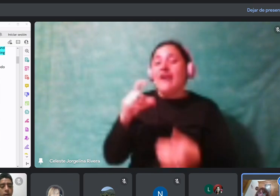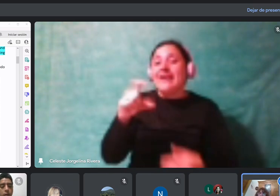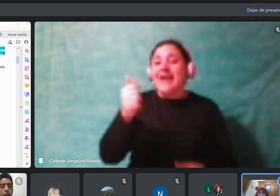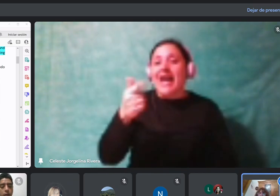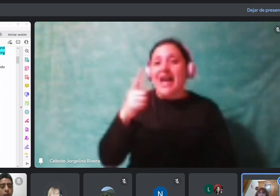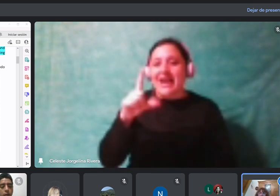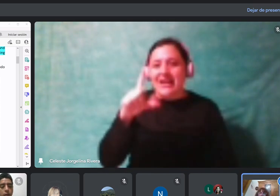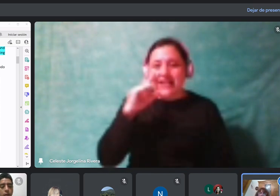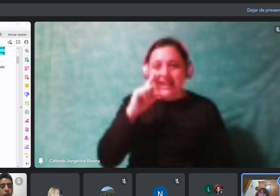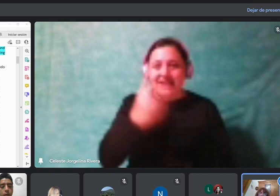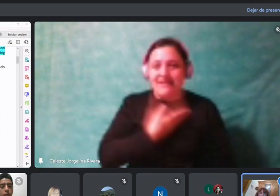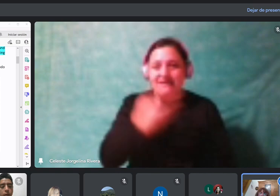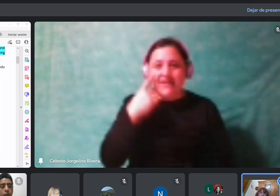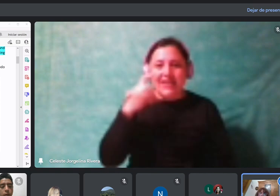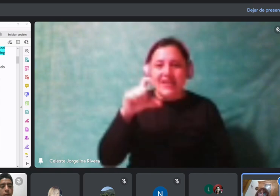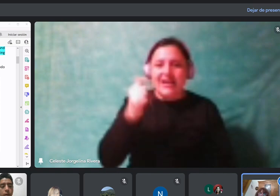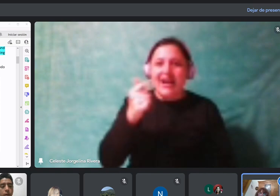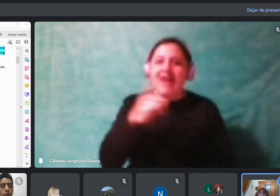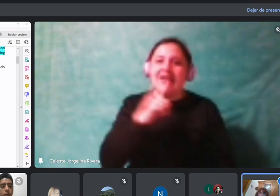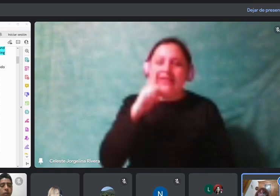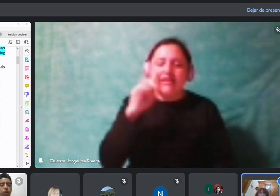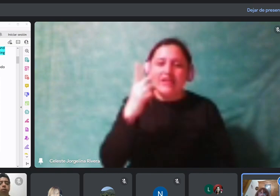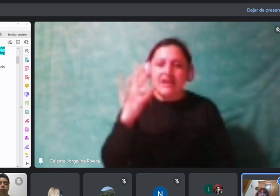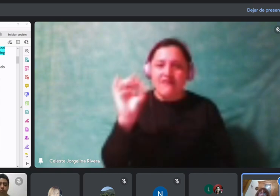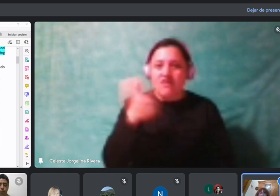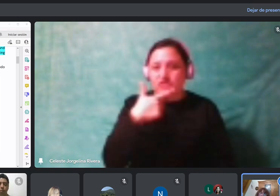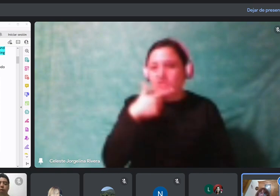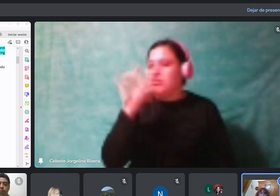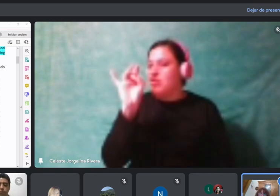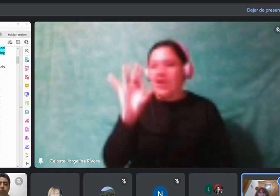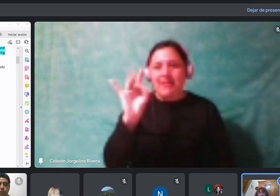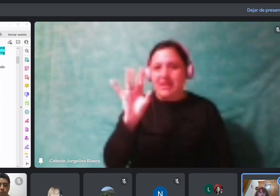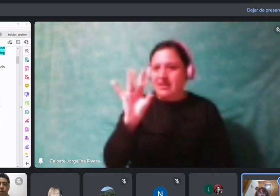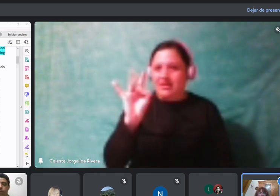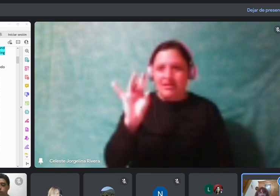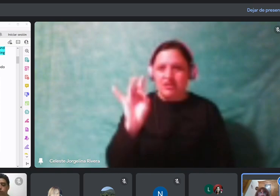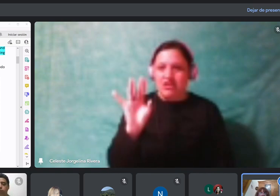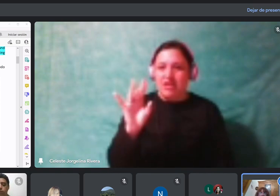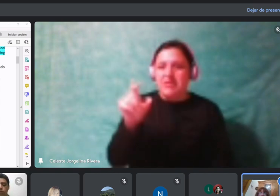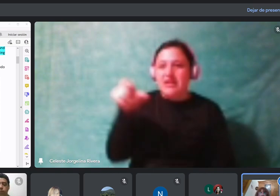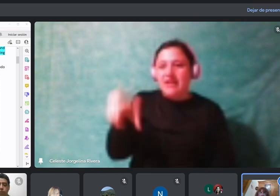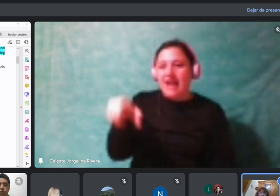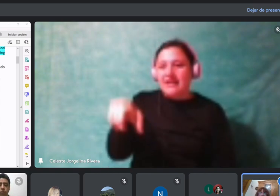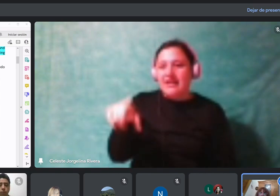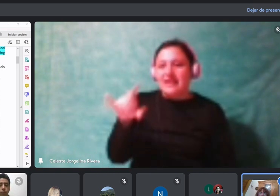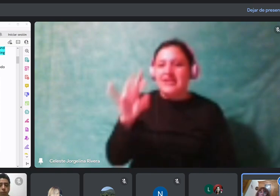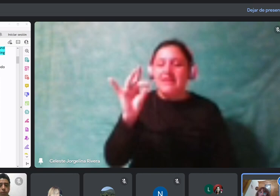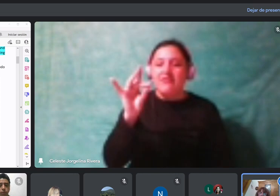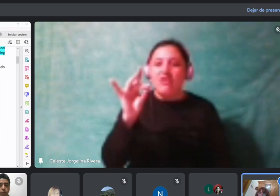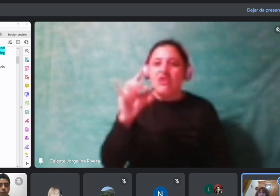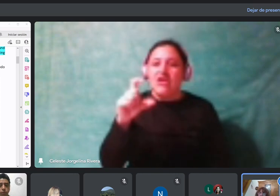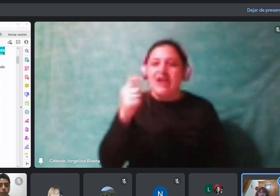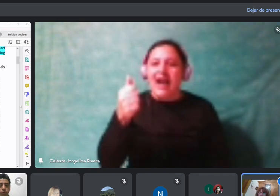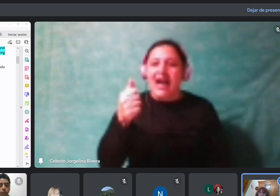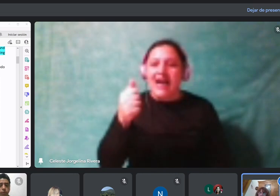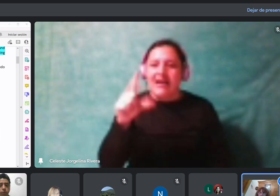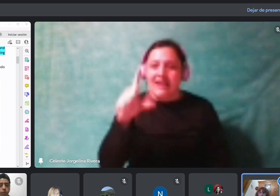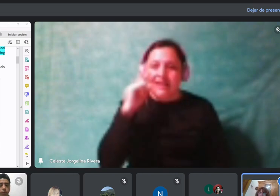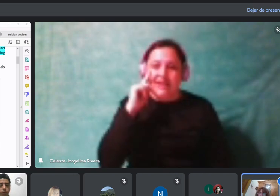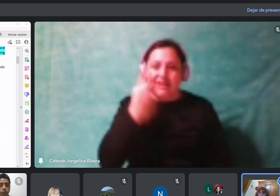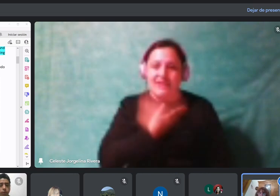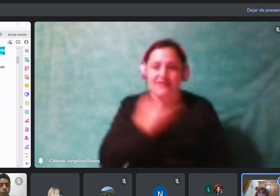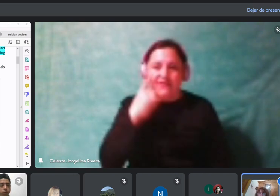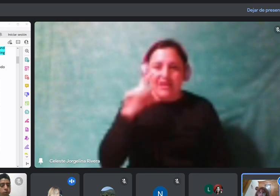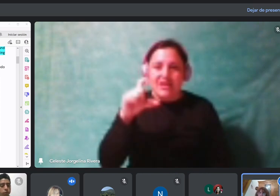estamos cerrando en adjetivos solo los calificativos. A los determinantes, que es otro grupo de adjetivos, lo ponemos en determinante. ¿Sí?